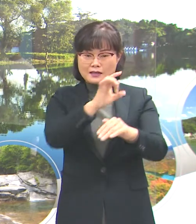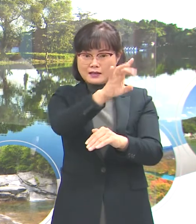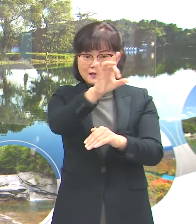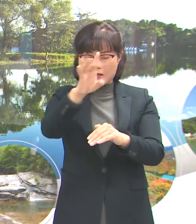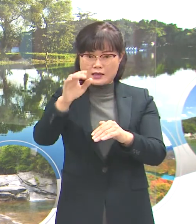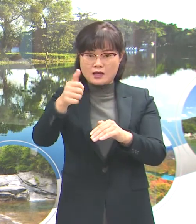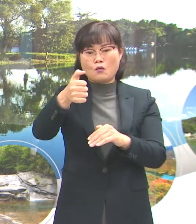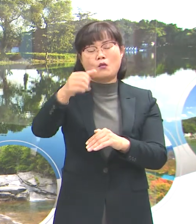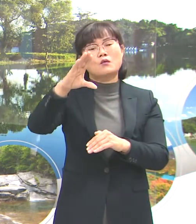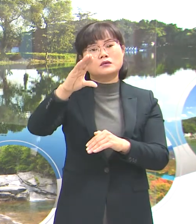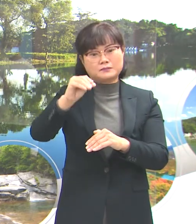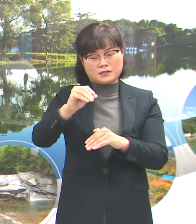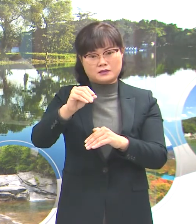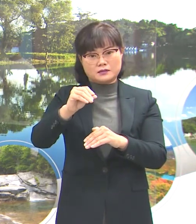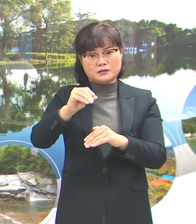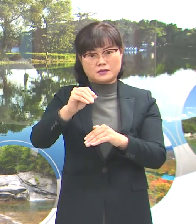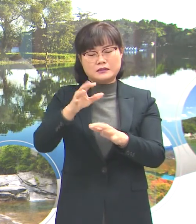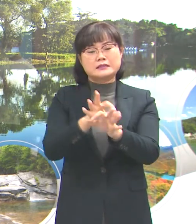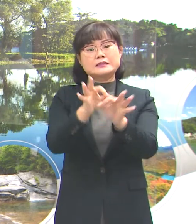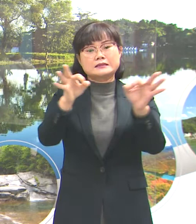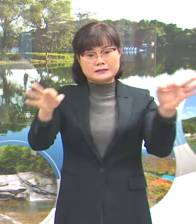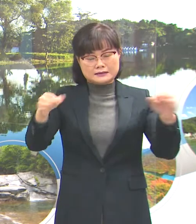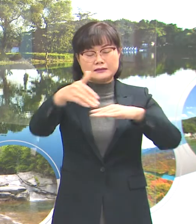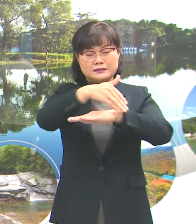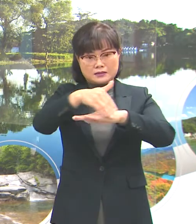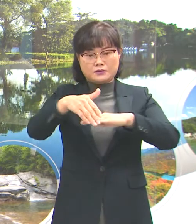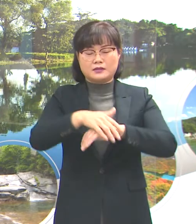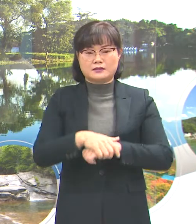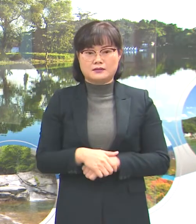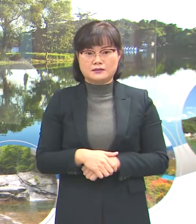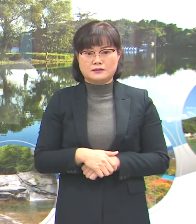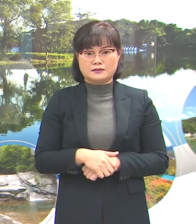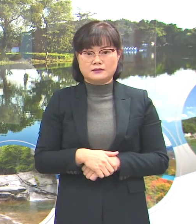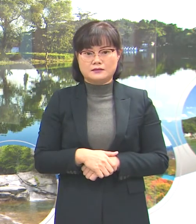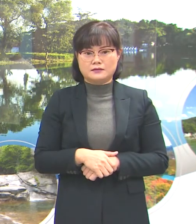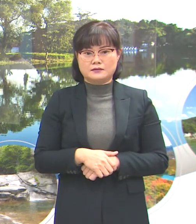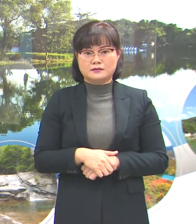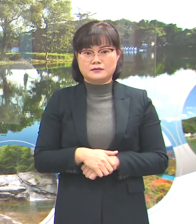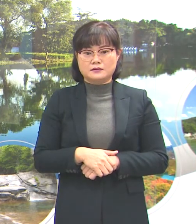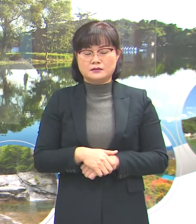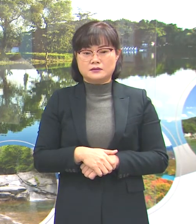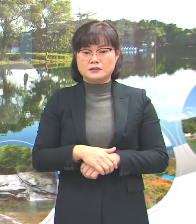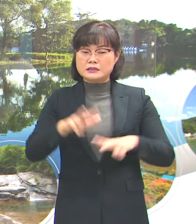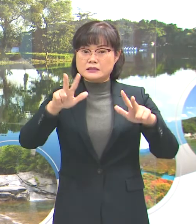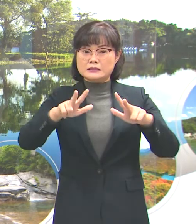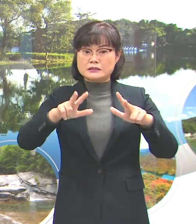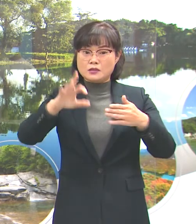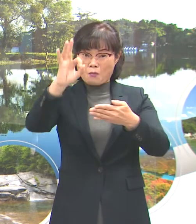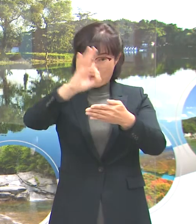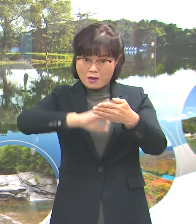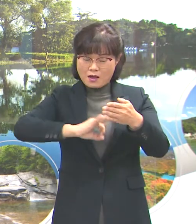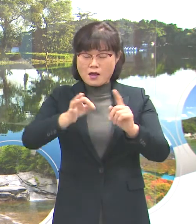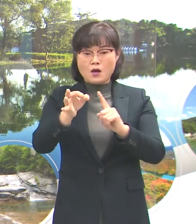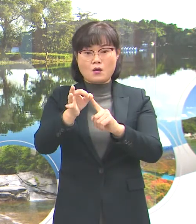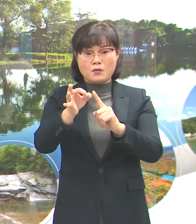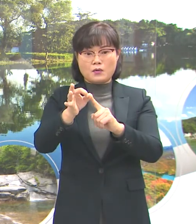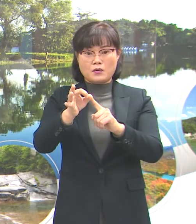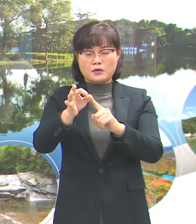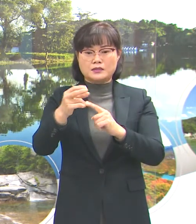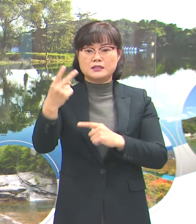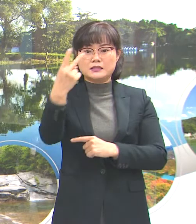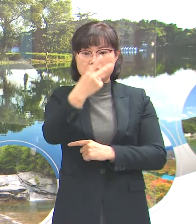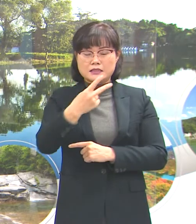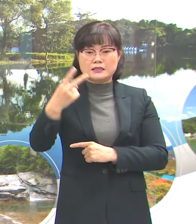50만원씩 지급할 계획입니다. 현재 모금된 성금으로는 2